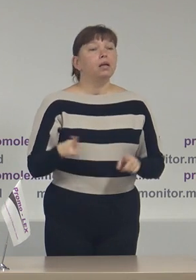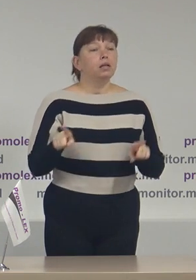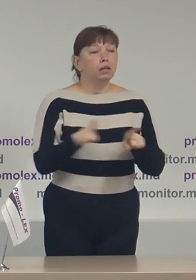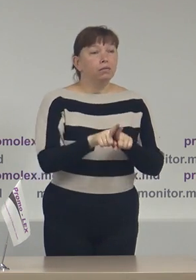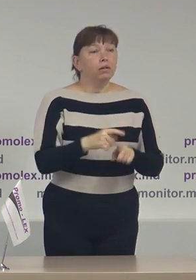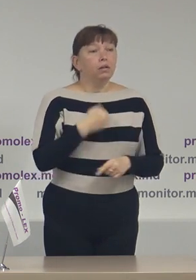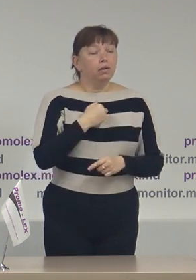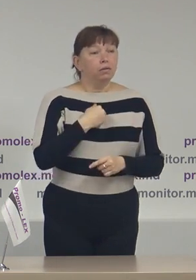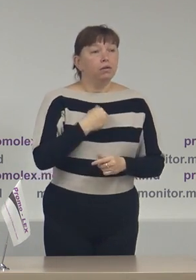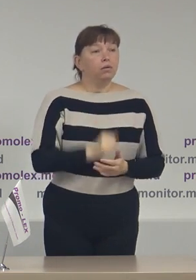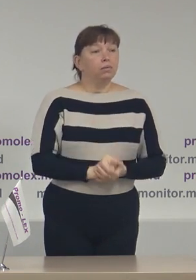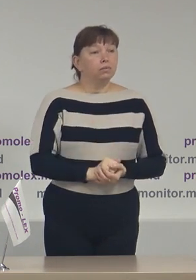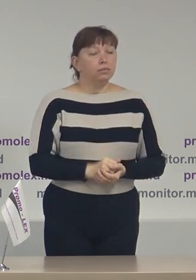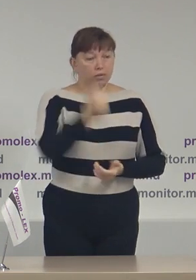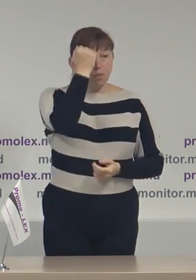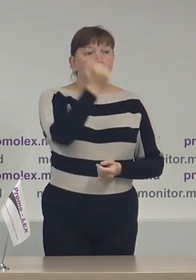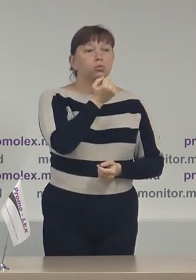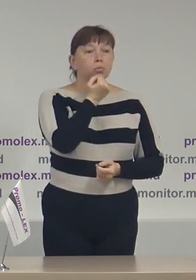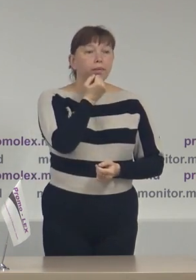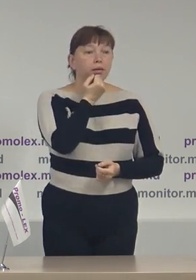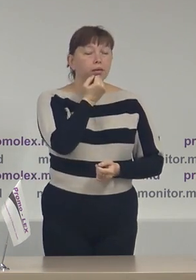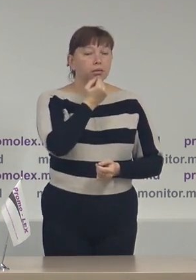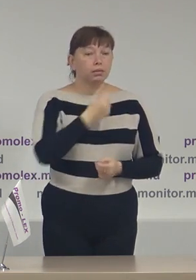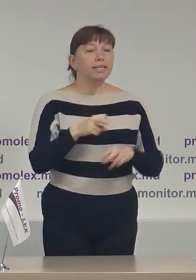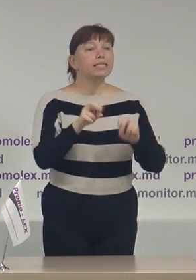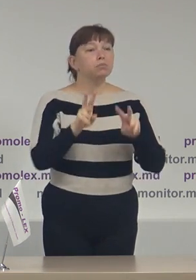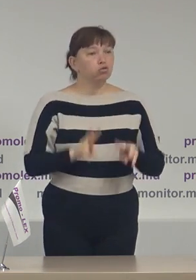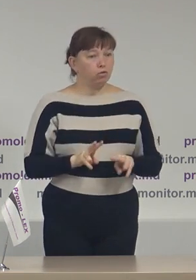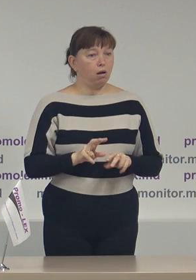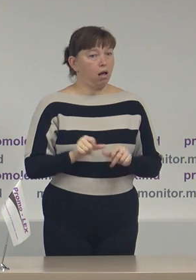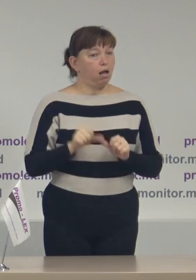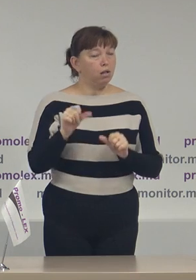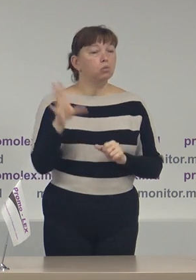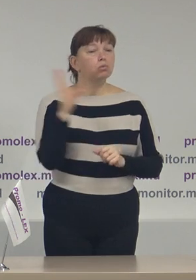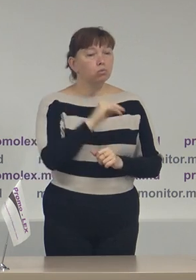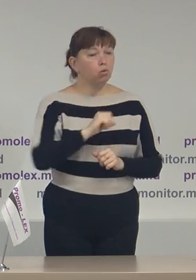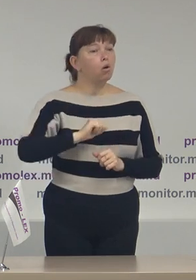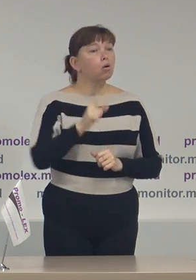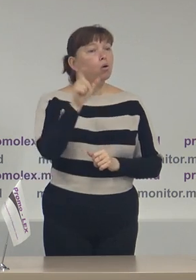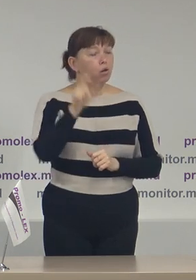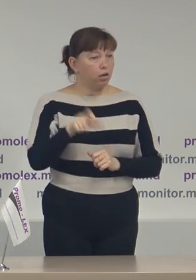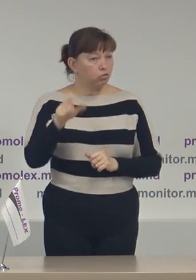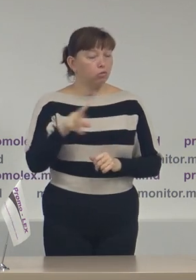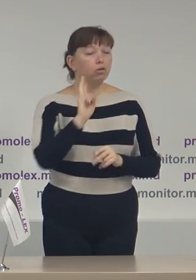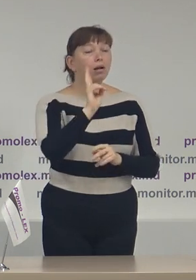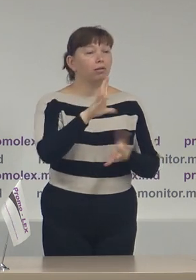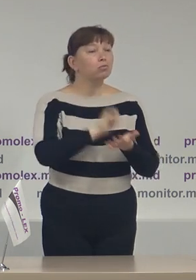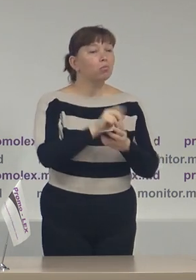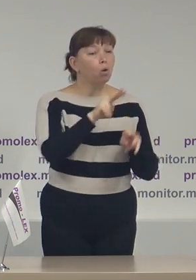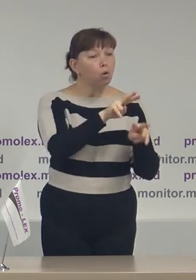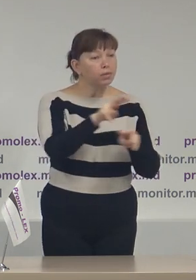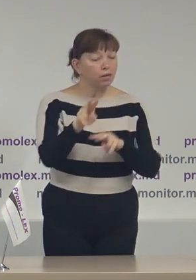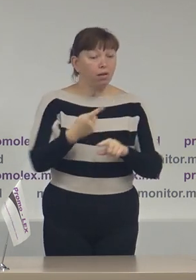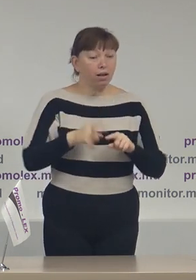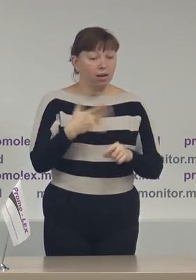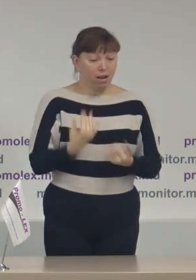să mulțumesc, în special, tuturor colegilor observători, care,